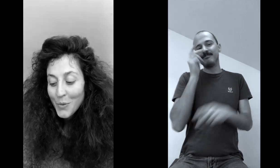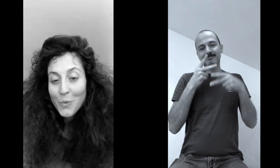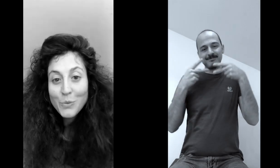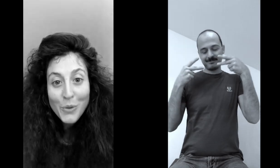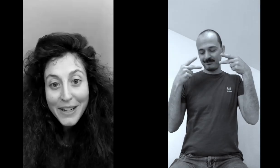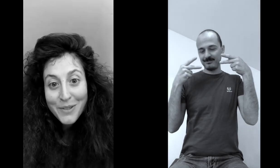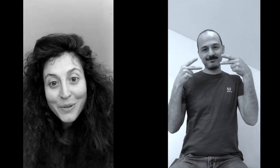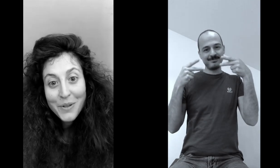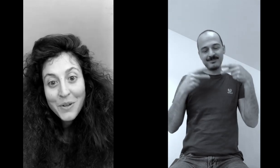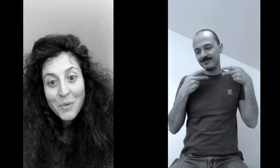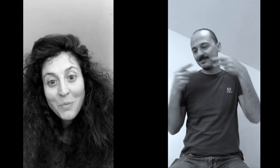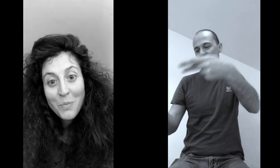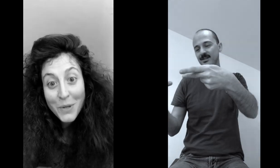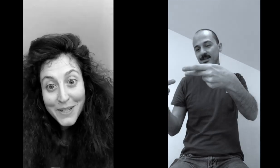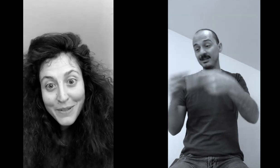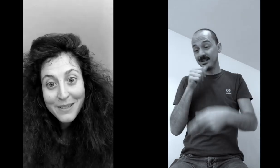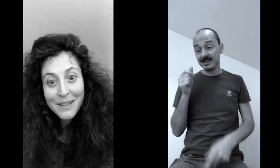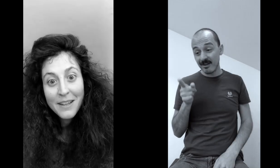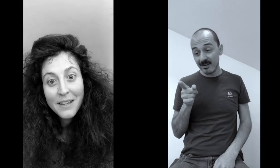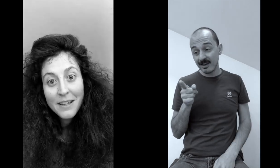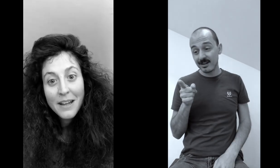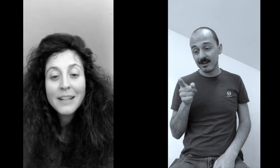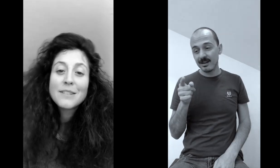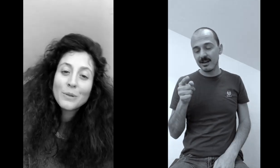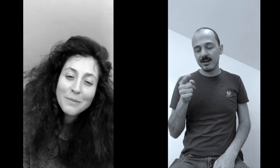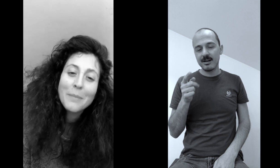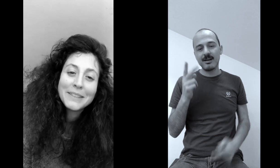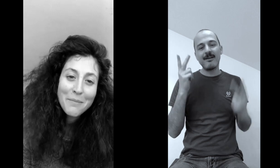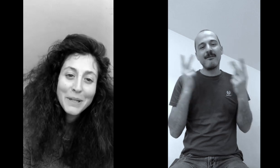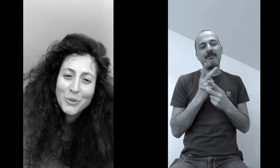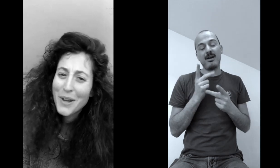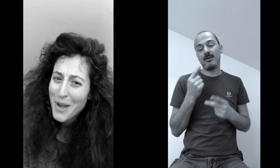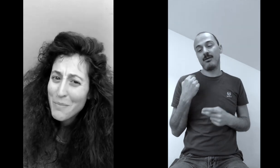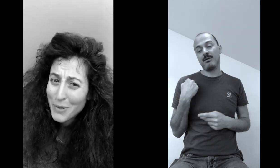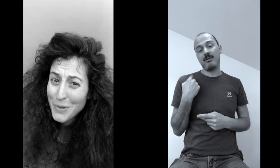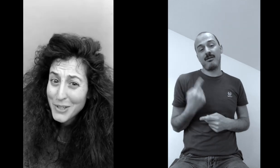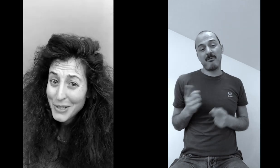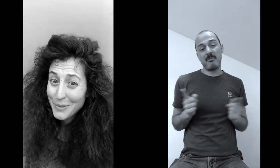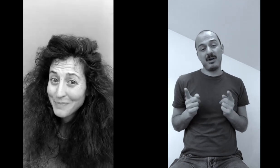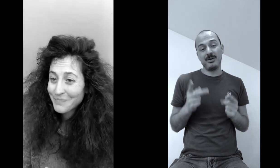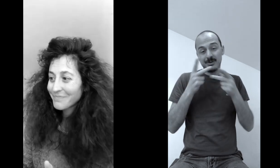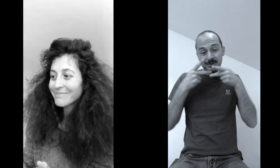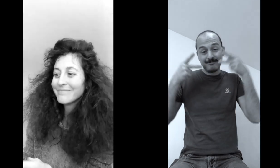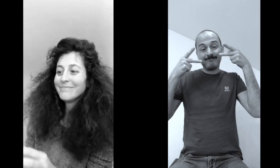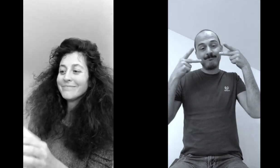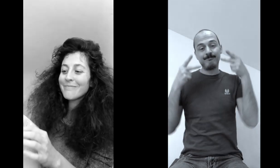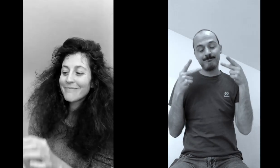un sorriso può servirti anche se ultimamente ammetto è un po' sgolcito